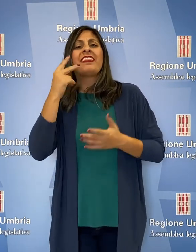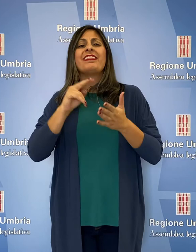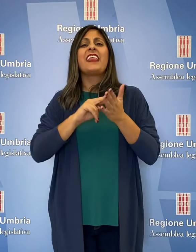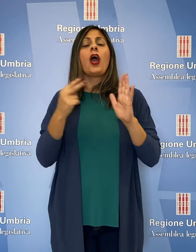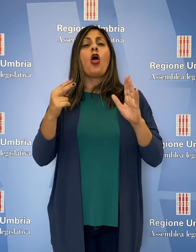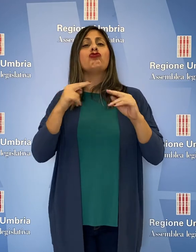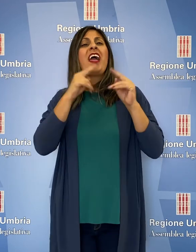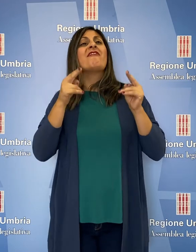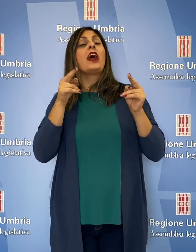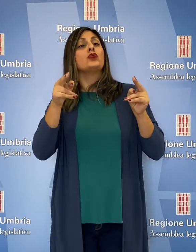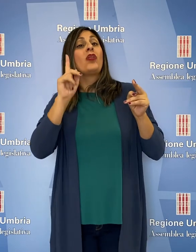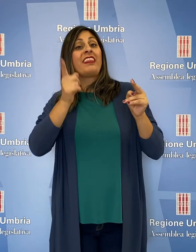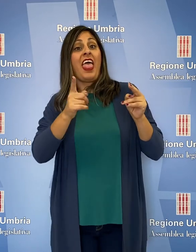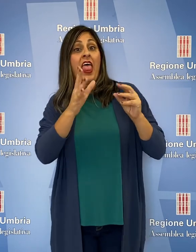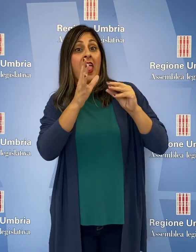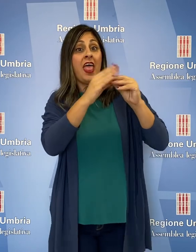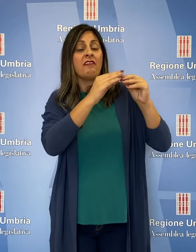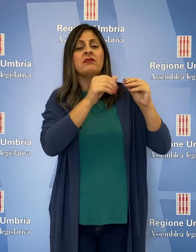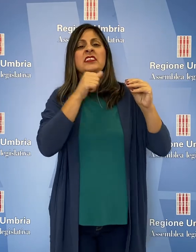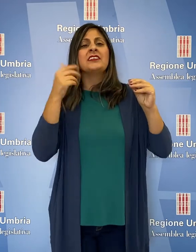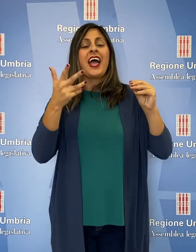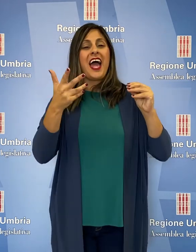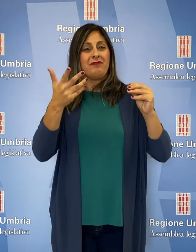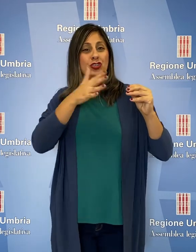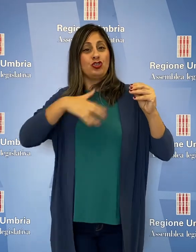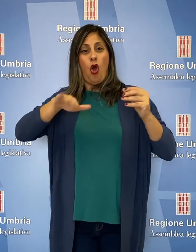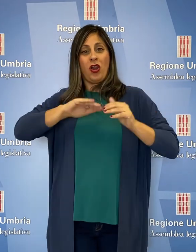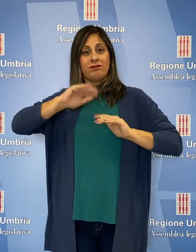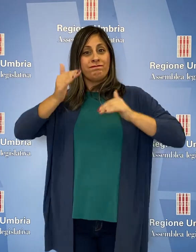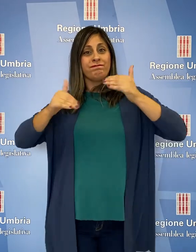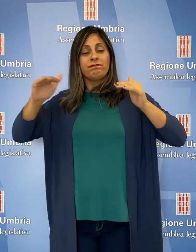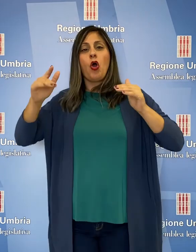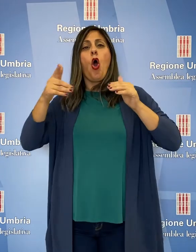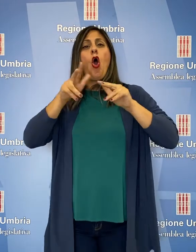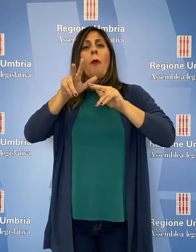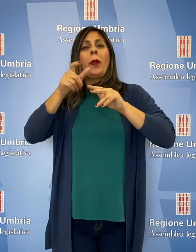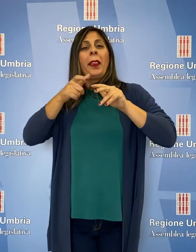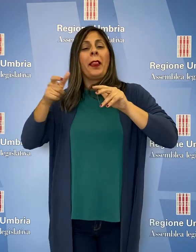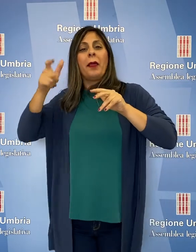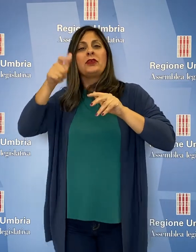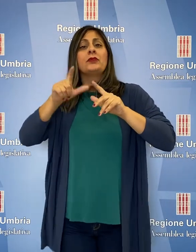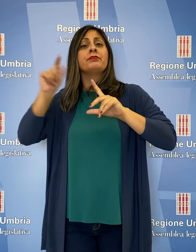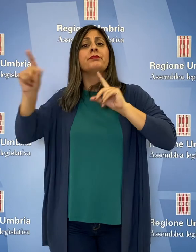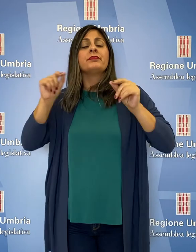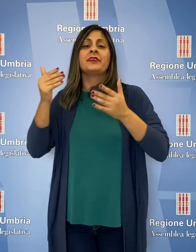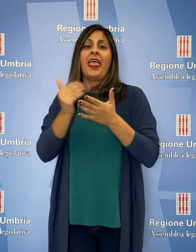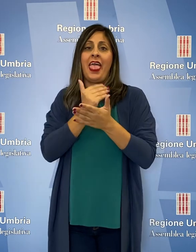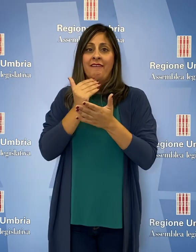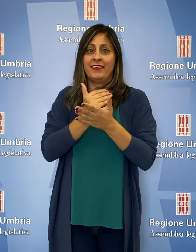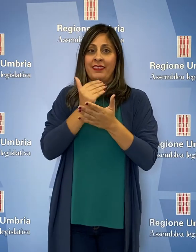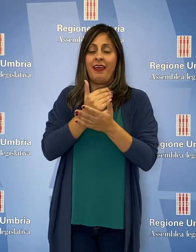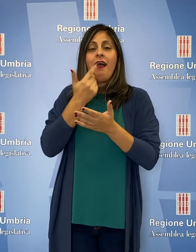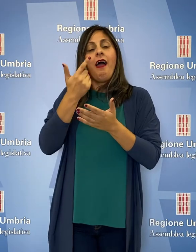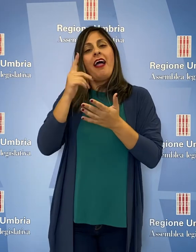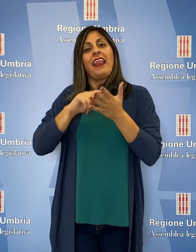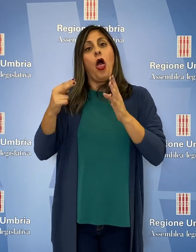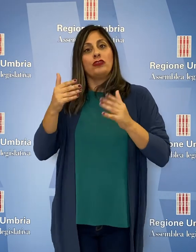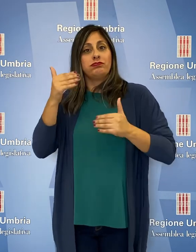tecnologiche da attivare per evitare lo spopolamento delle aree rurali e dei piccoli comuni affinché i territori e le comunità possono essere